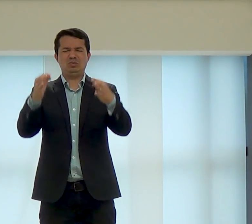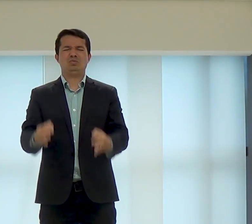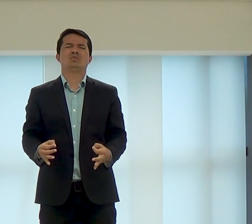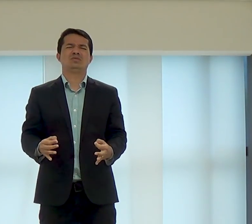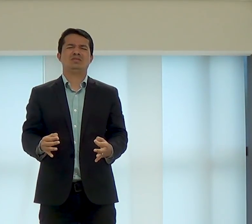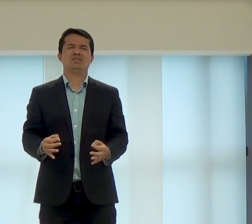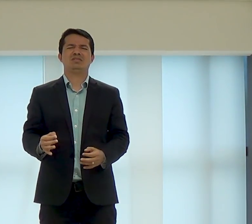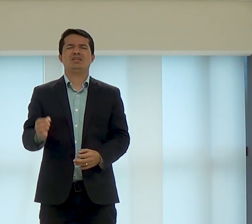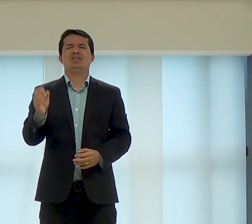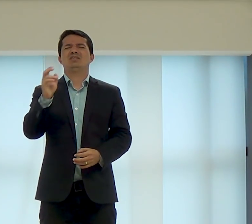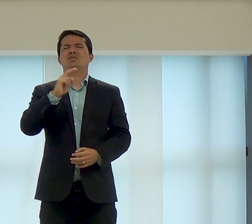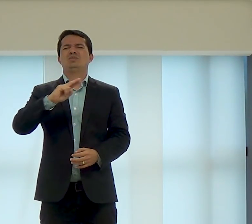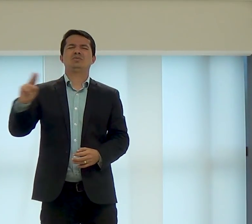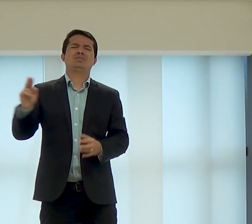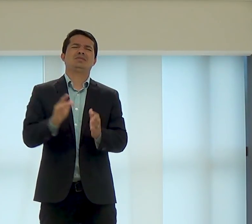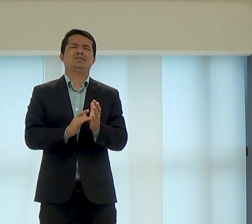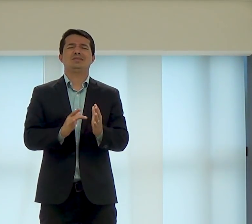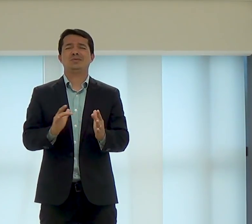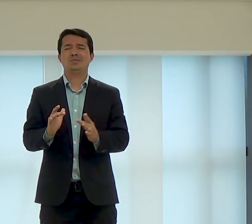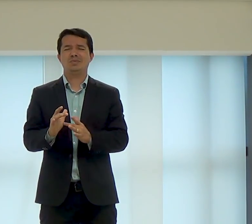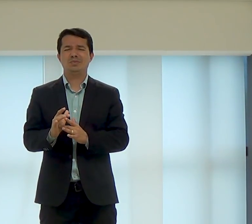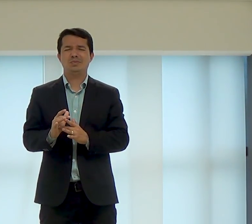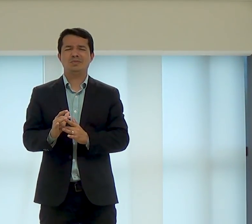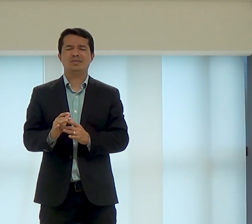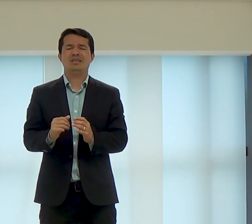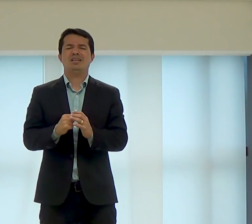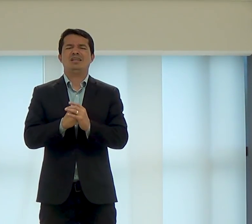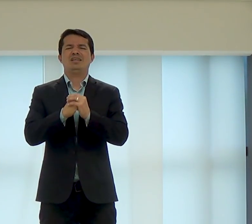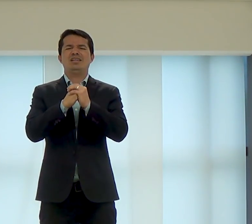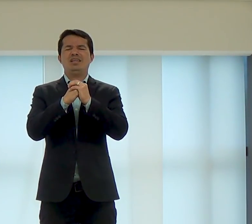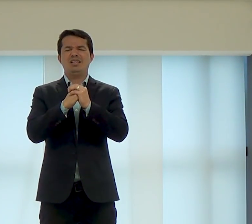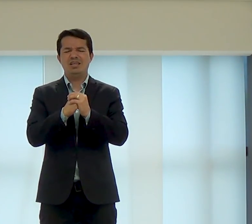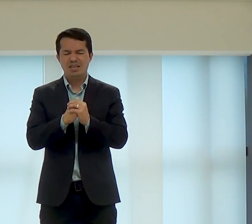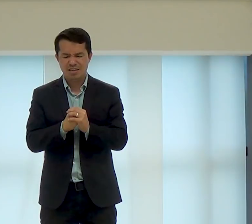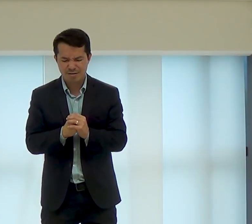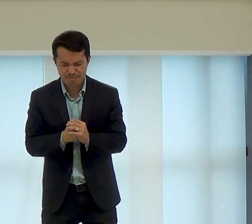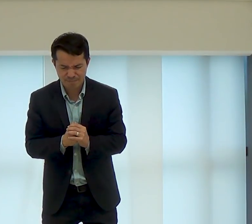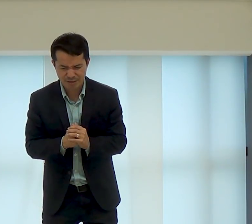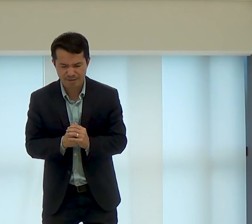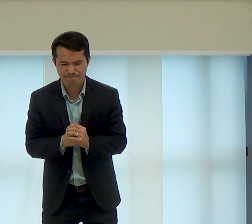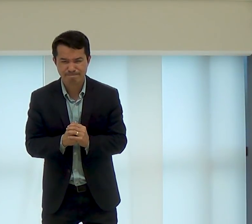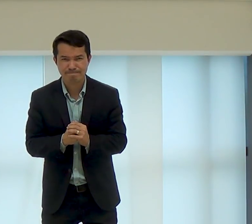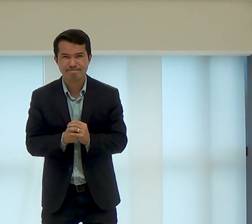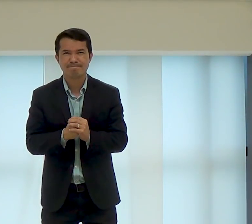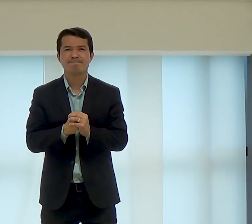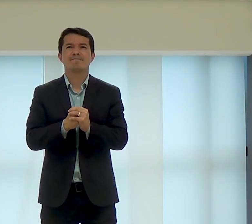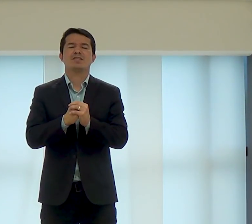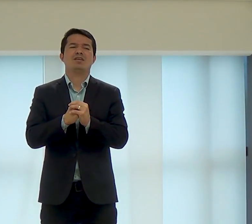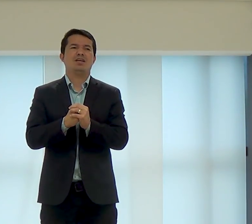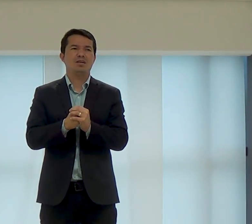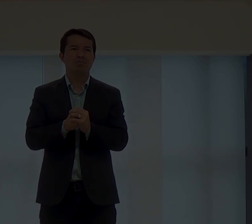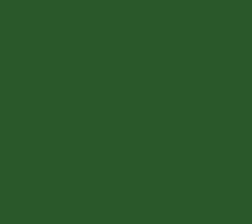obedientes, e justos, diante do Ti, em nome de Jesus, que o amamos, Amém.